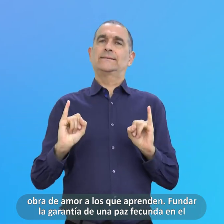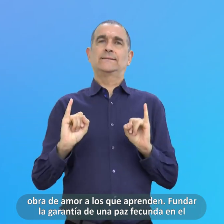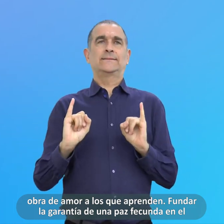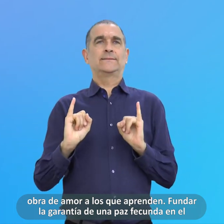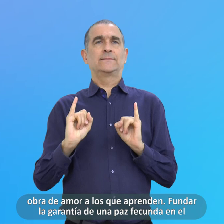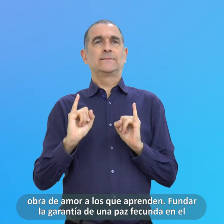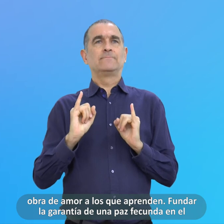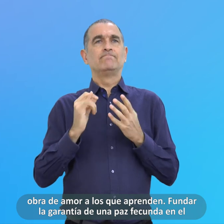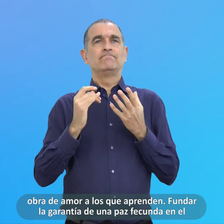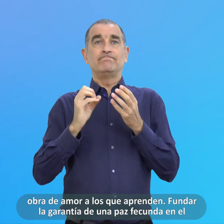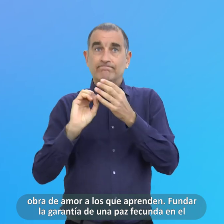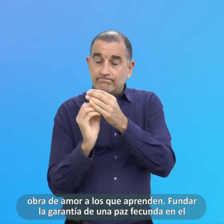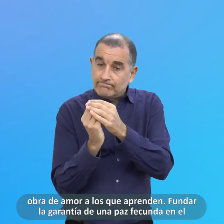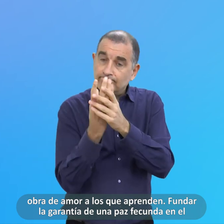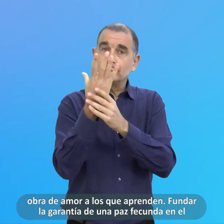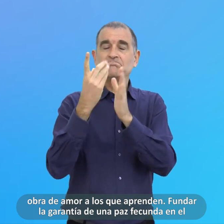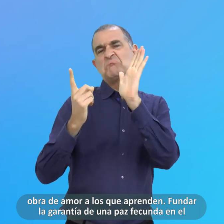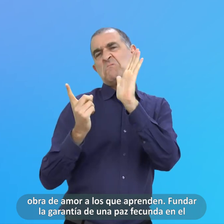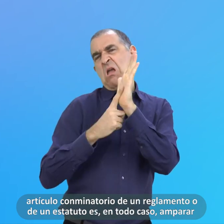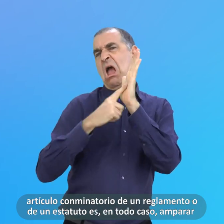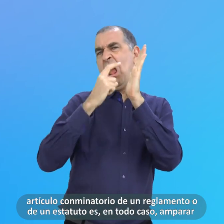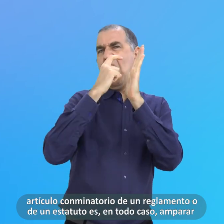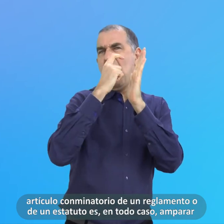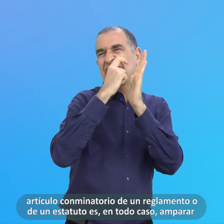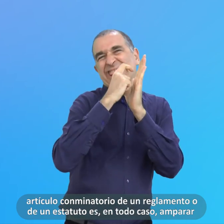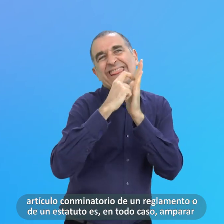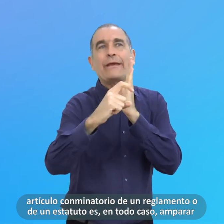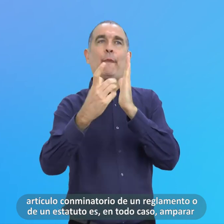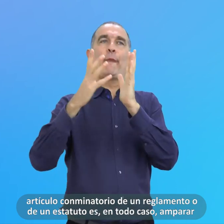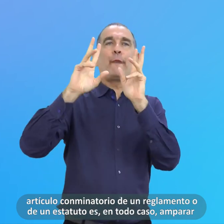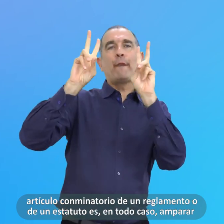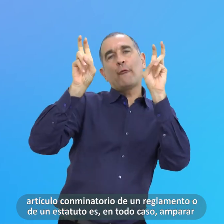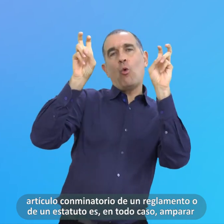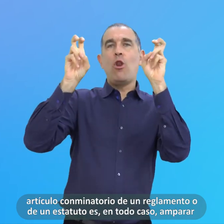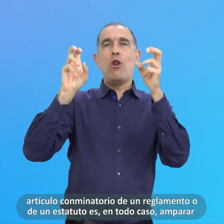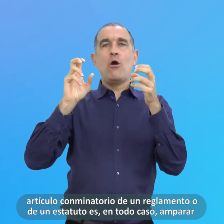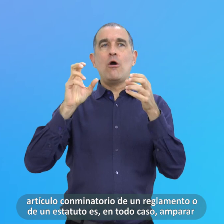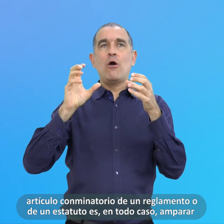Fecunda En el artículo Condinatorio